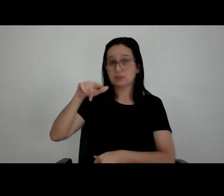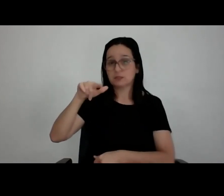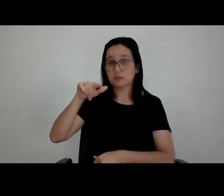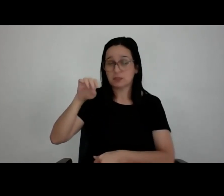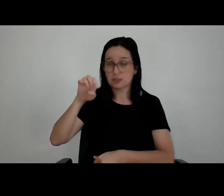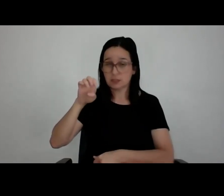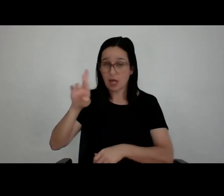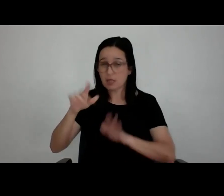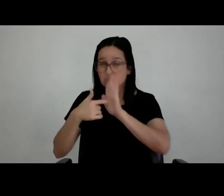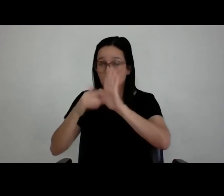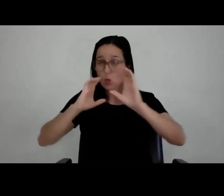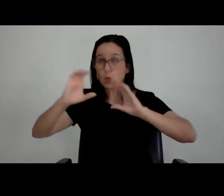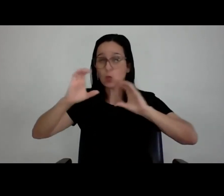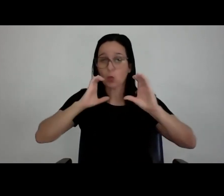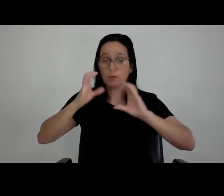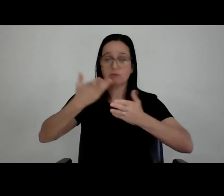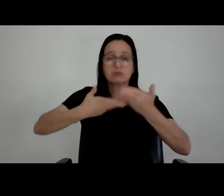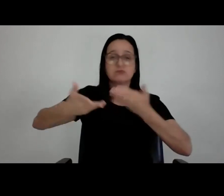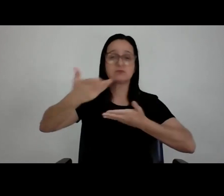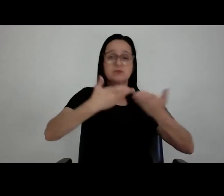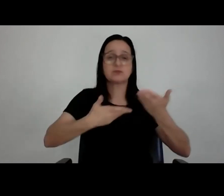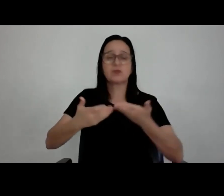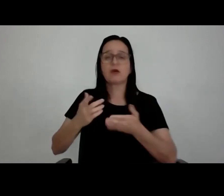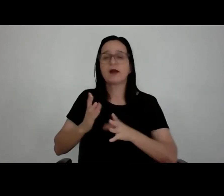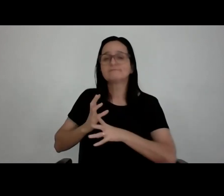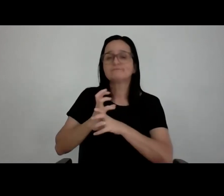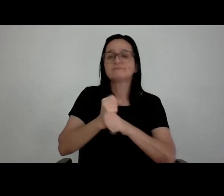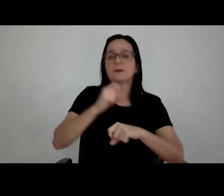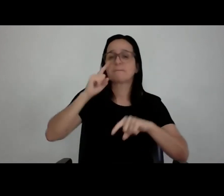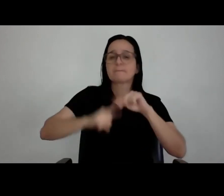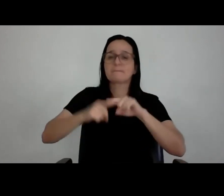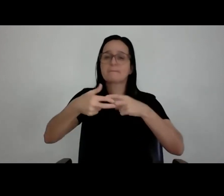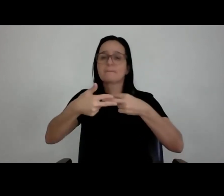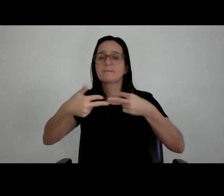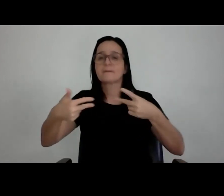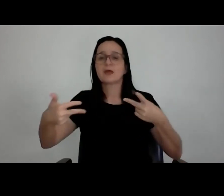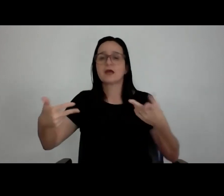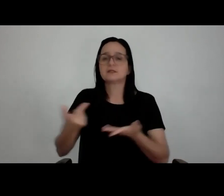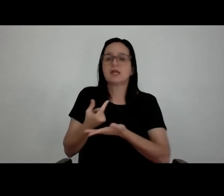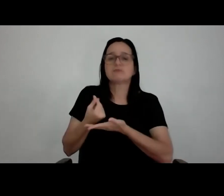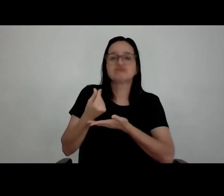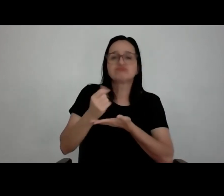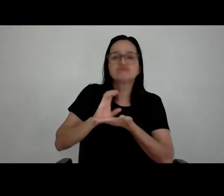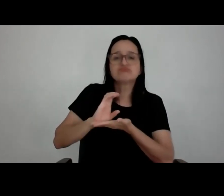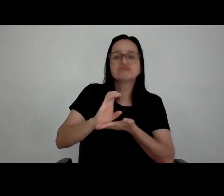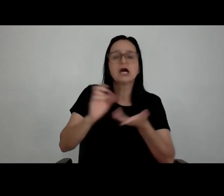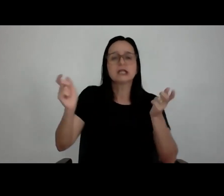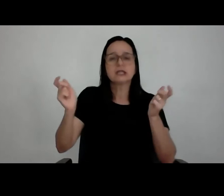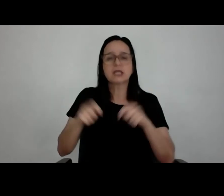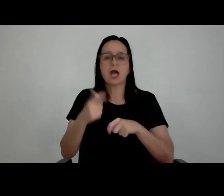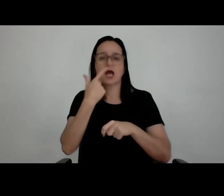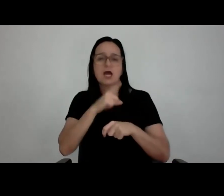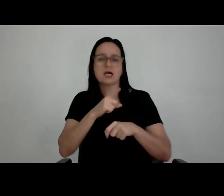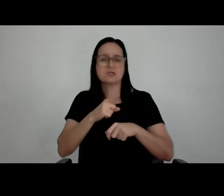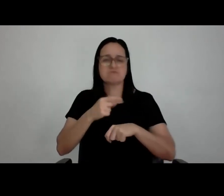ser comunicativa. E isso, olha, dentro de custos, escolhendo os materiais viáveis, materiais de custo acessível, estruturas resistentes